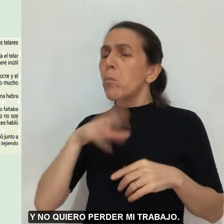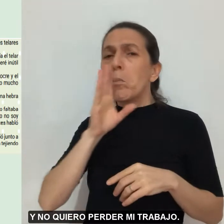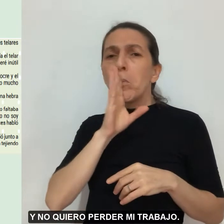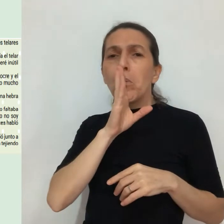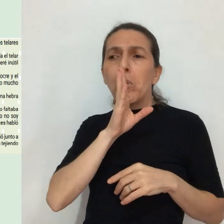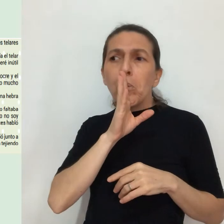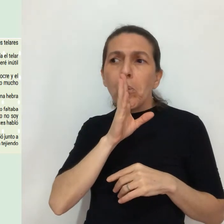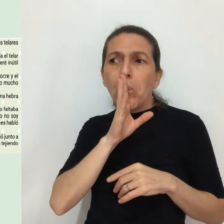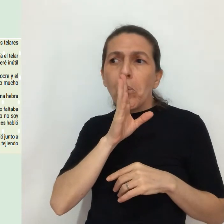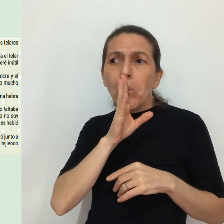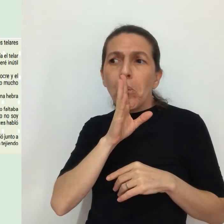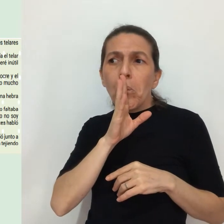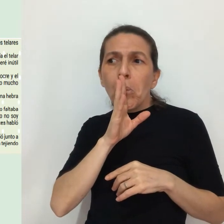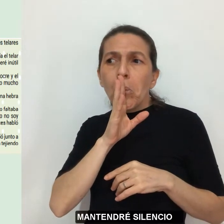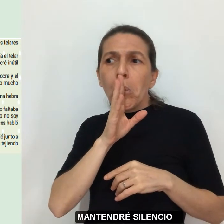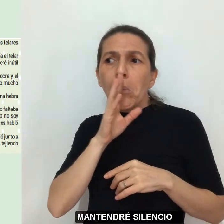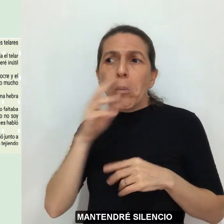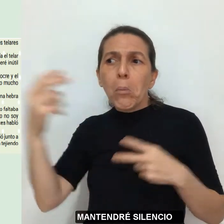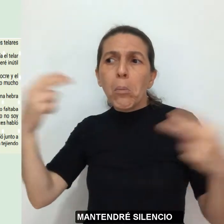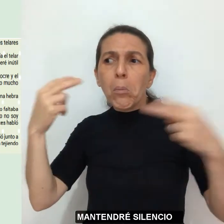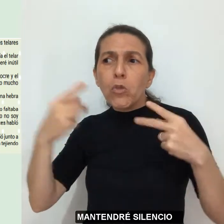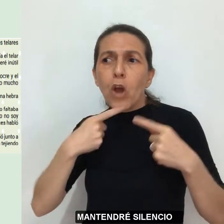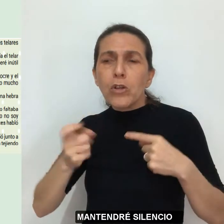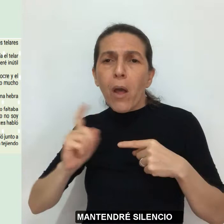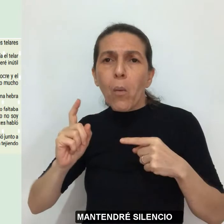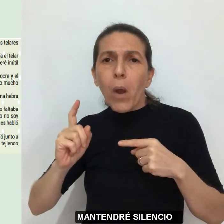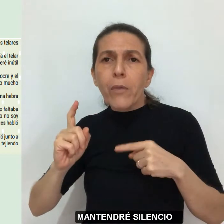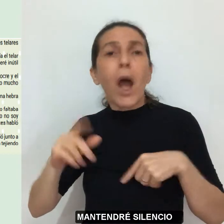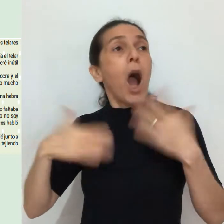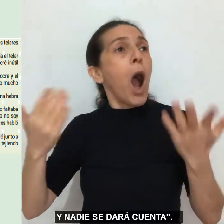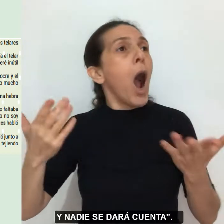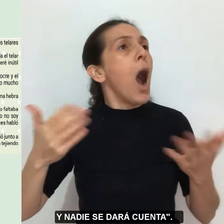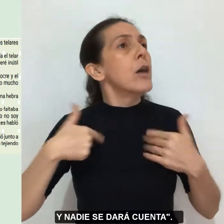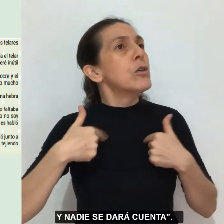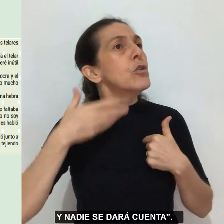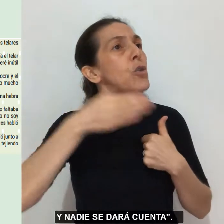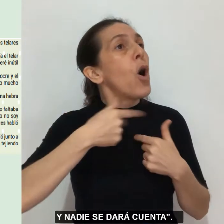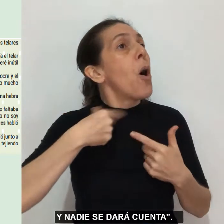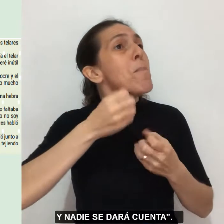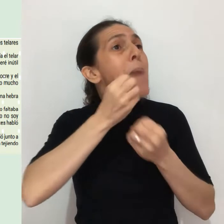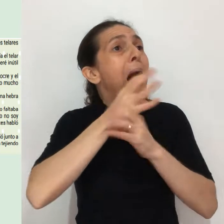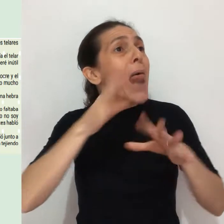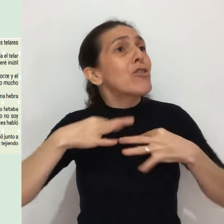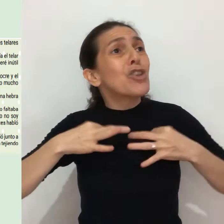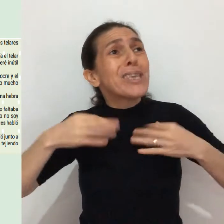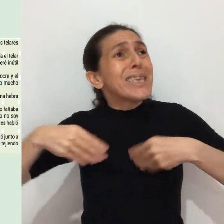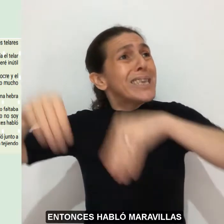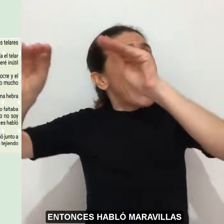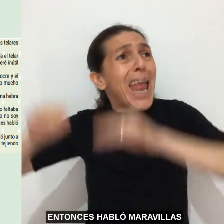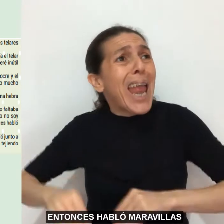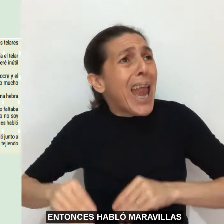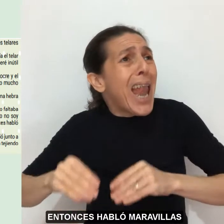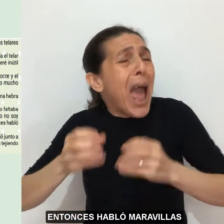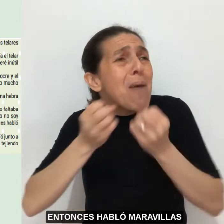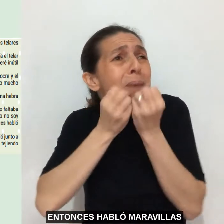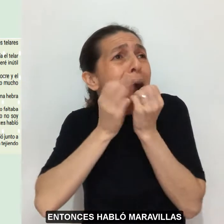perder mi trabajo. Mantendré silencio y nadie se dará cuenta. Entonces habló